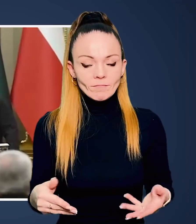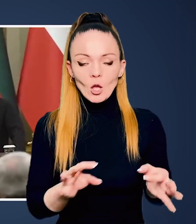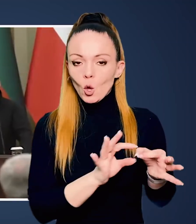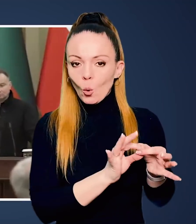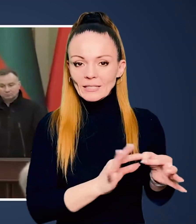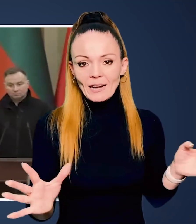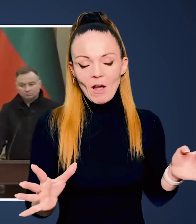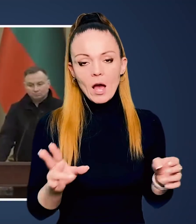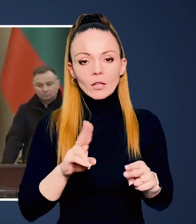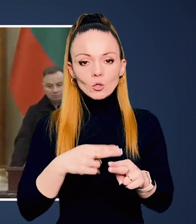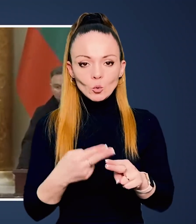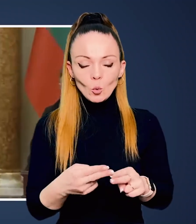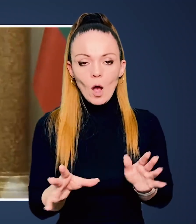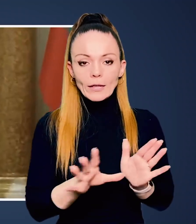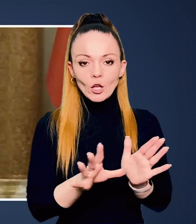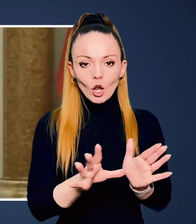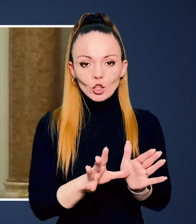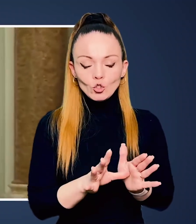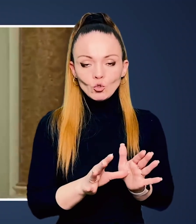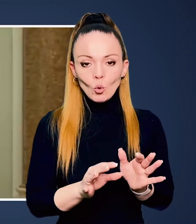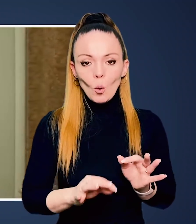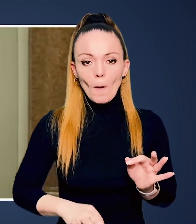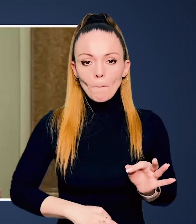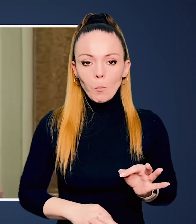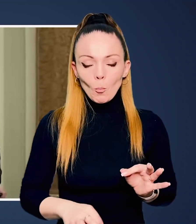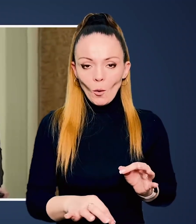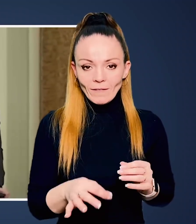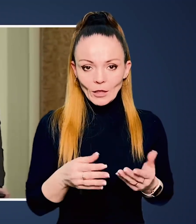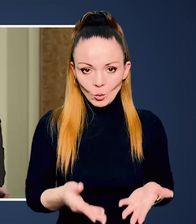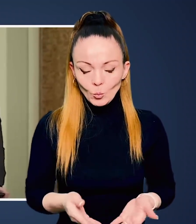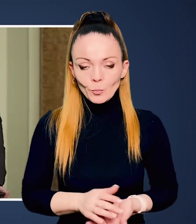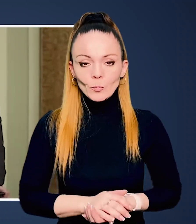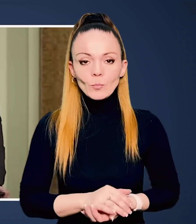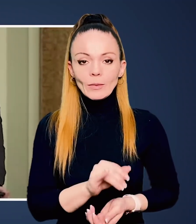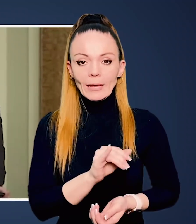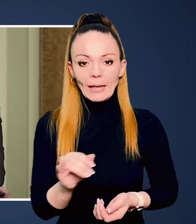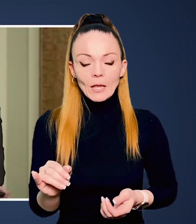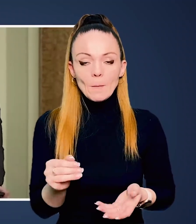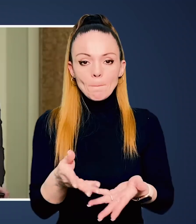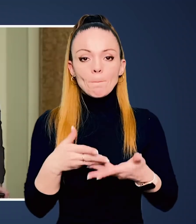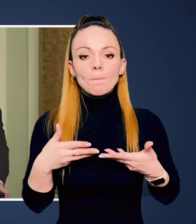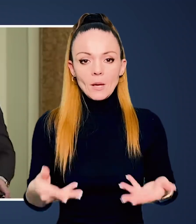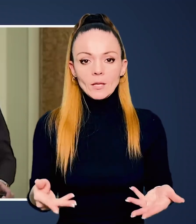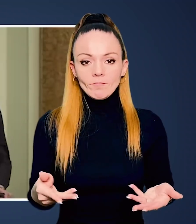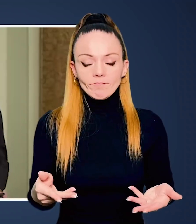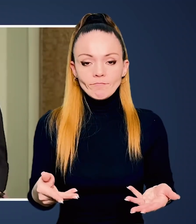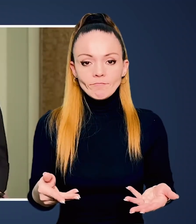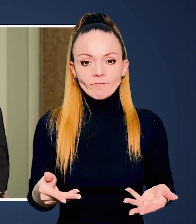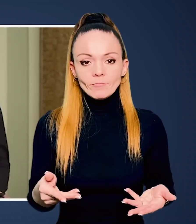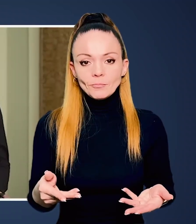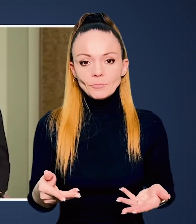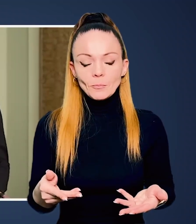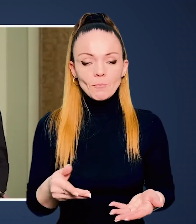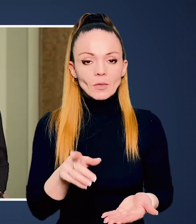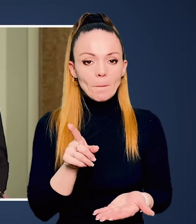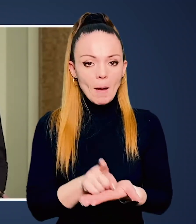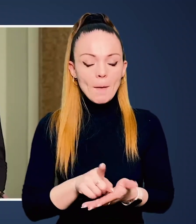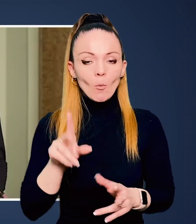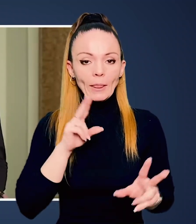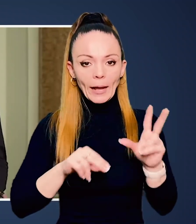Ми розірвали цю енергетичну поповину. І ми